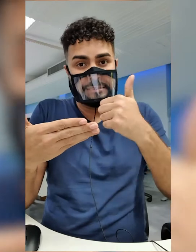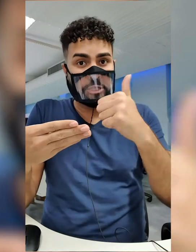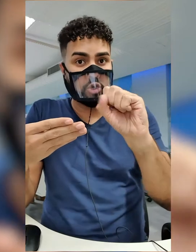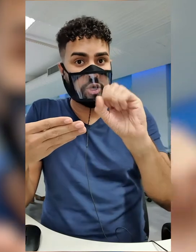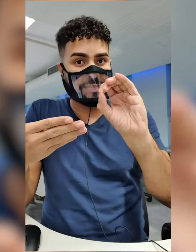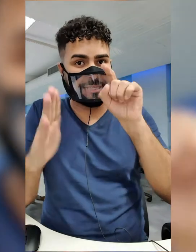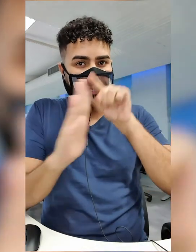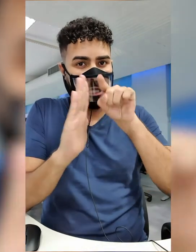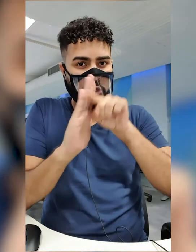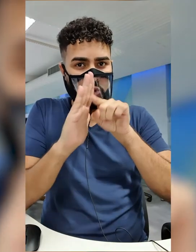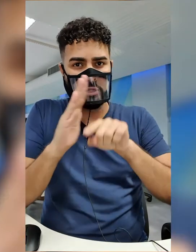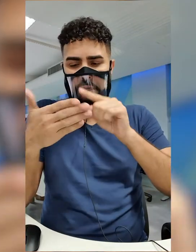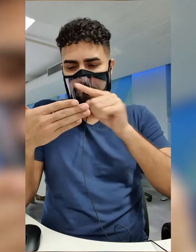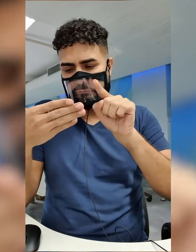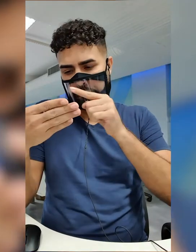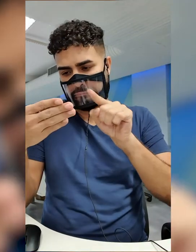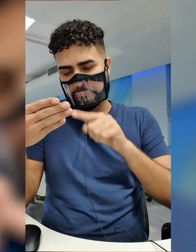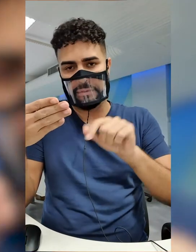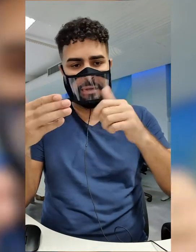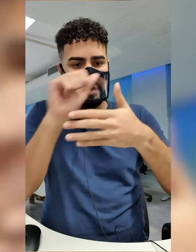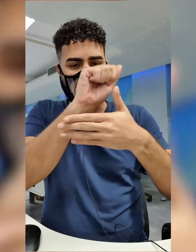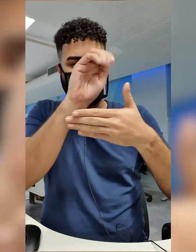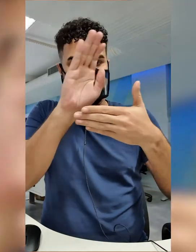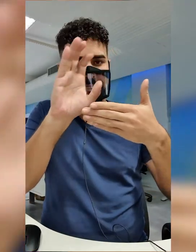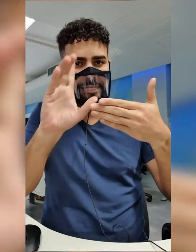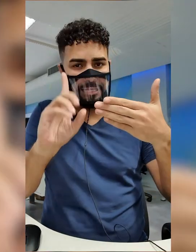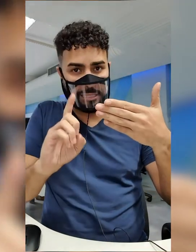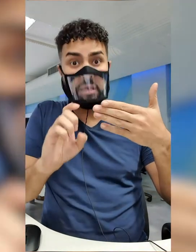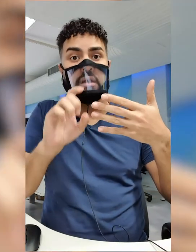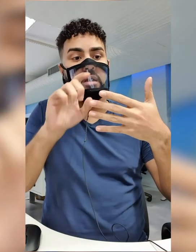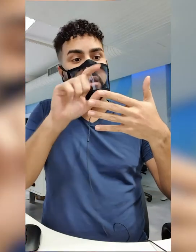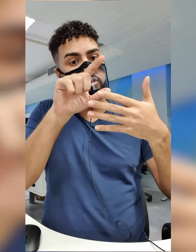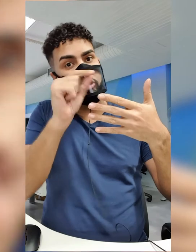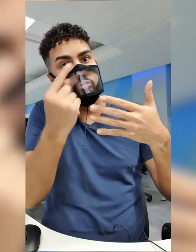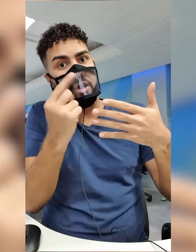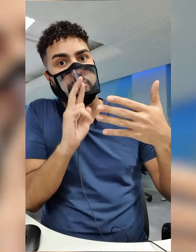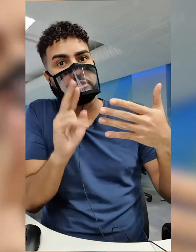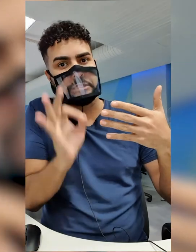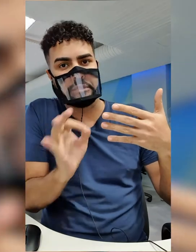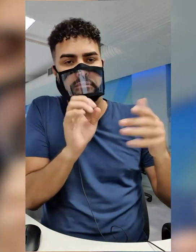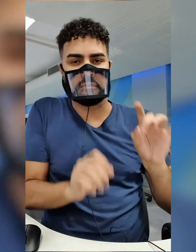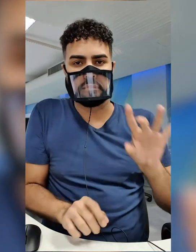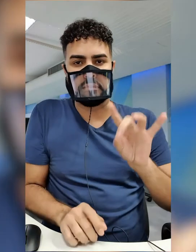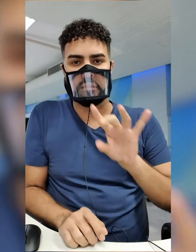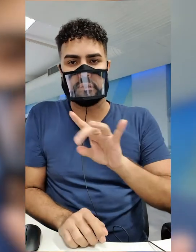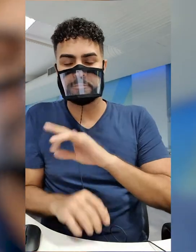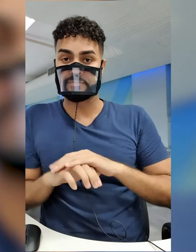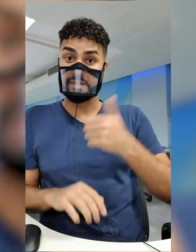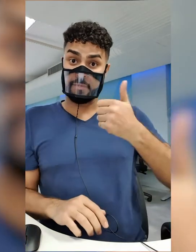180 questões objetivas de múltipla escolha, cada questão com apenas uma alternativa correta. No